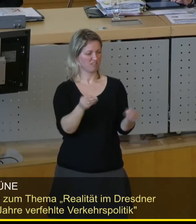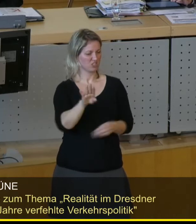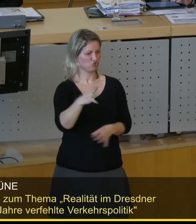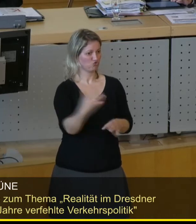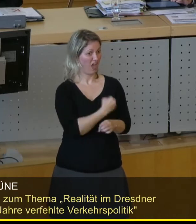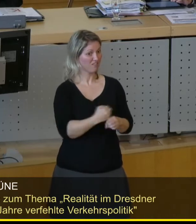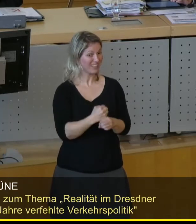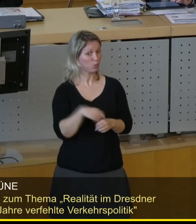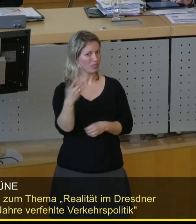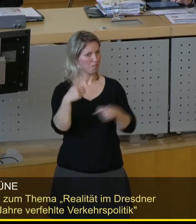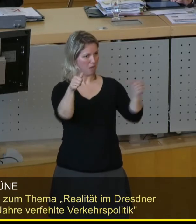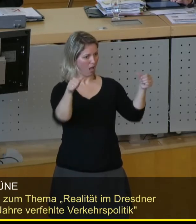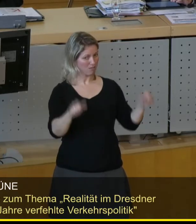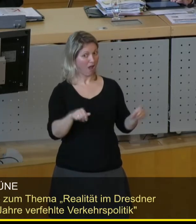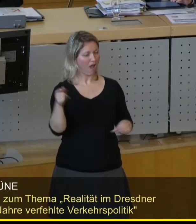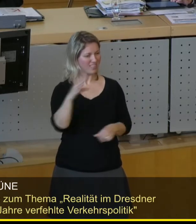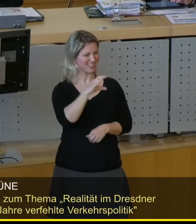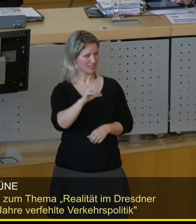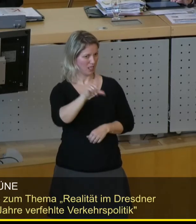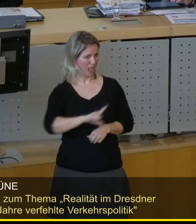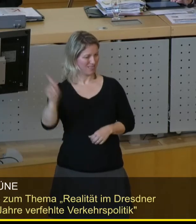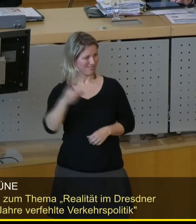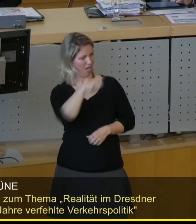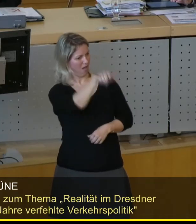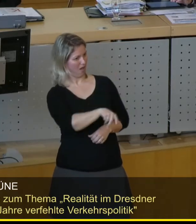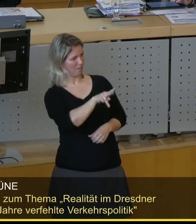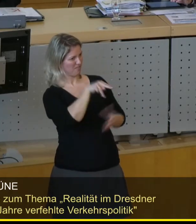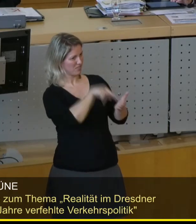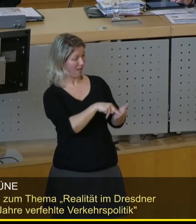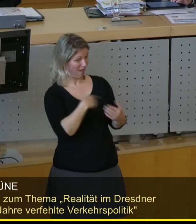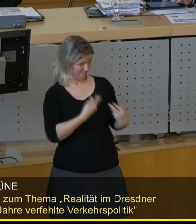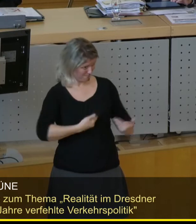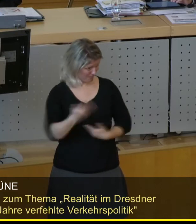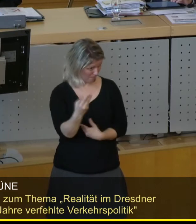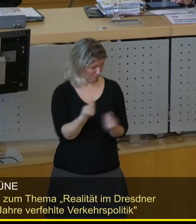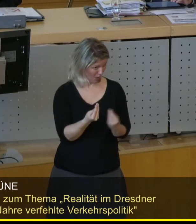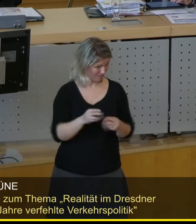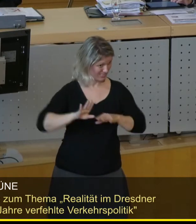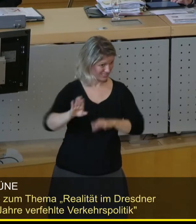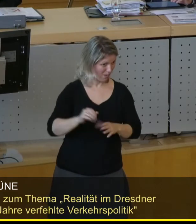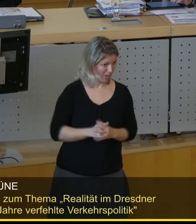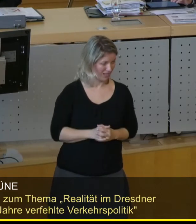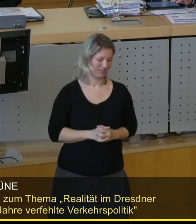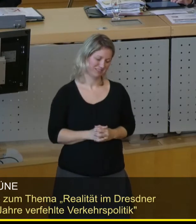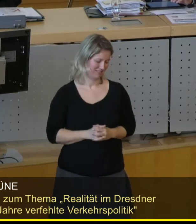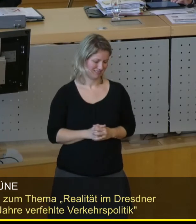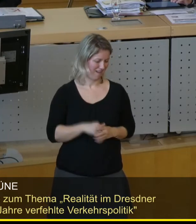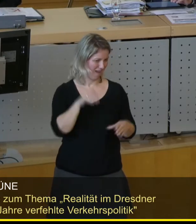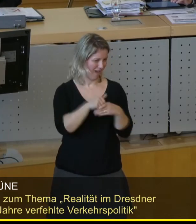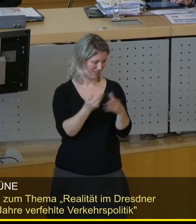war Ihr Parteivorsitzender, der Christian Lindner. Da sage ich mal, lassen Sie es mal die Profis machen, das ist RGR, das sind wir und wir haben